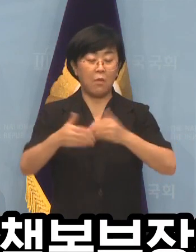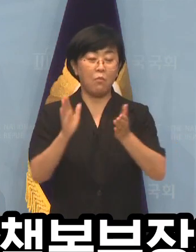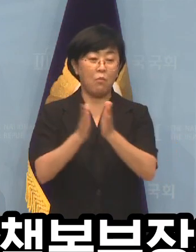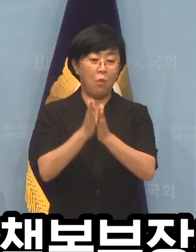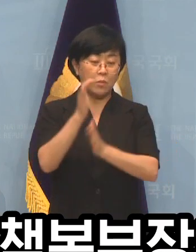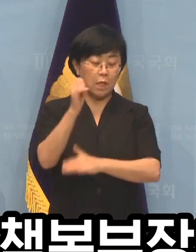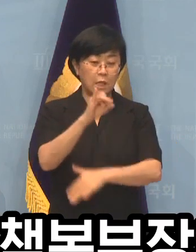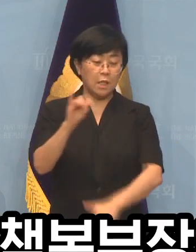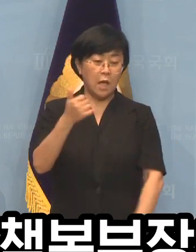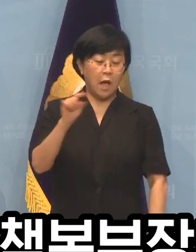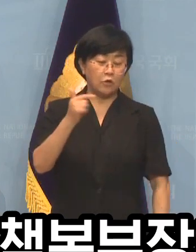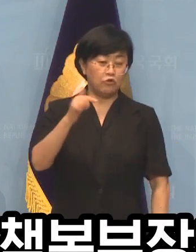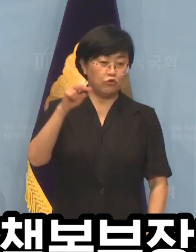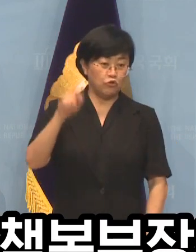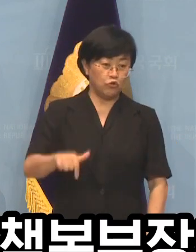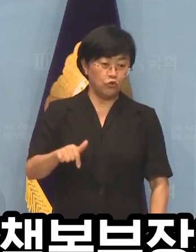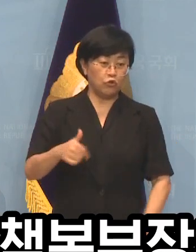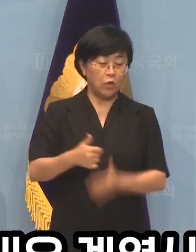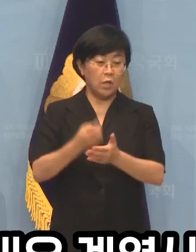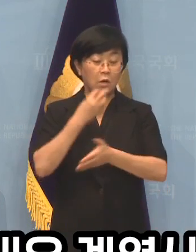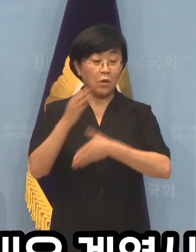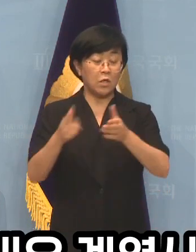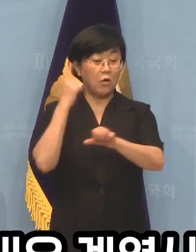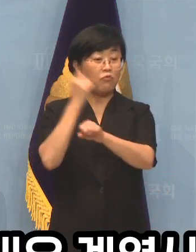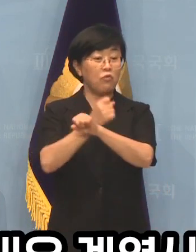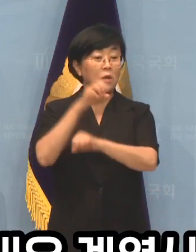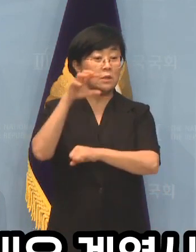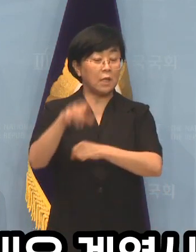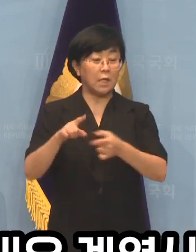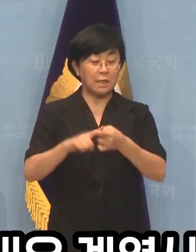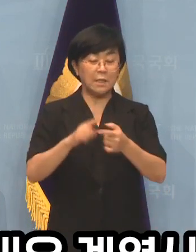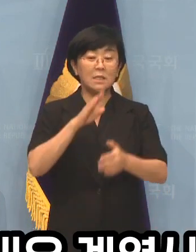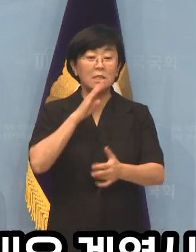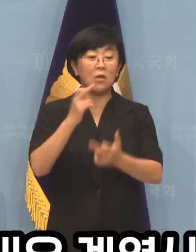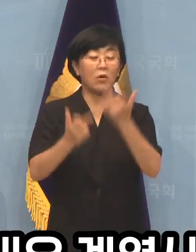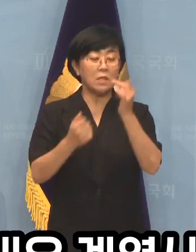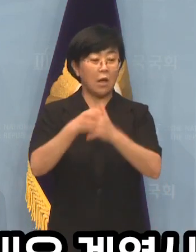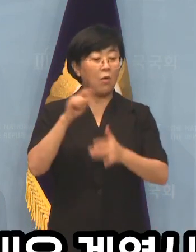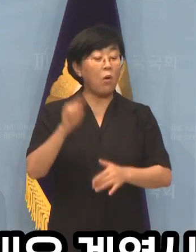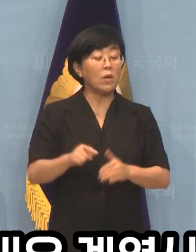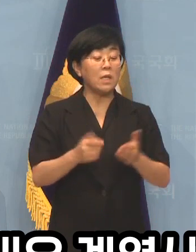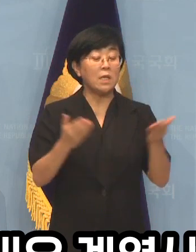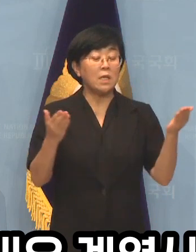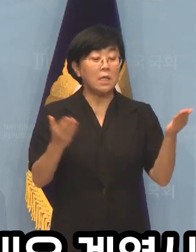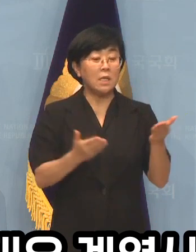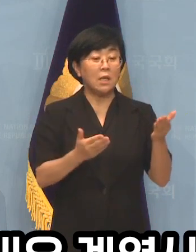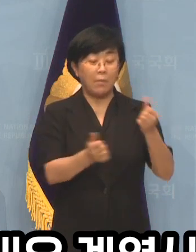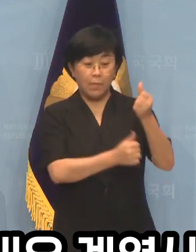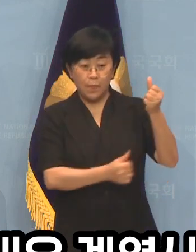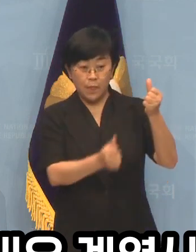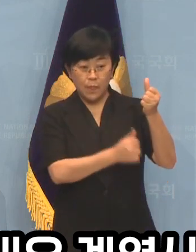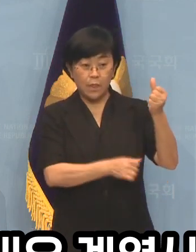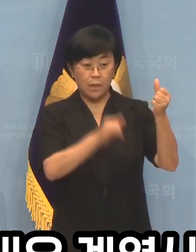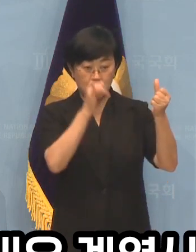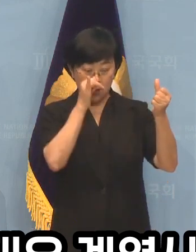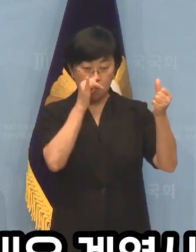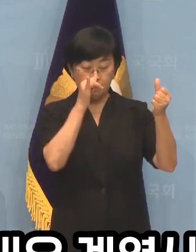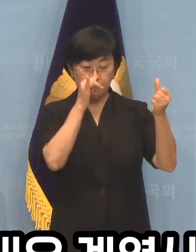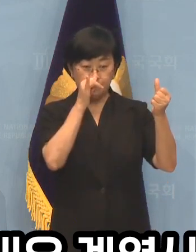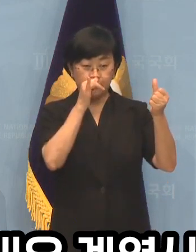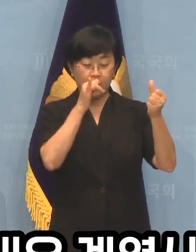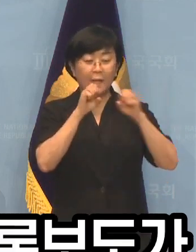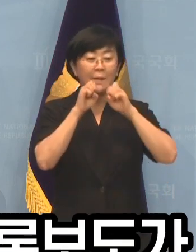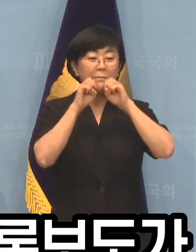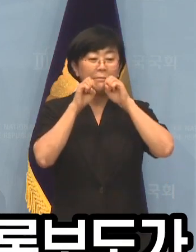이한주 전 경기연구원장의 친형제가 화천대유 계열사 임원으로 근무하고 있다더라